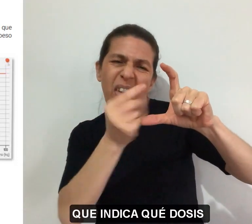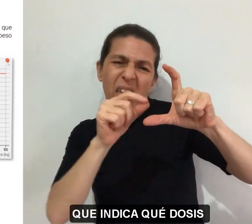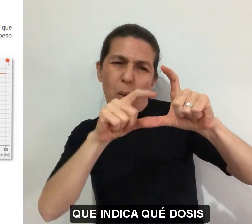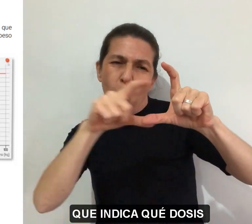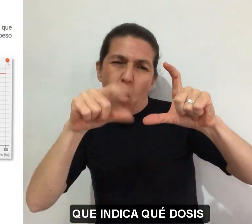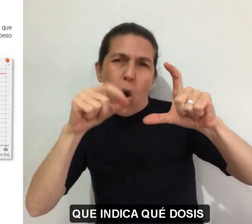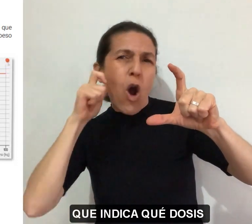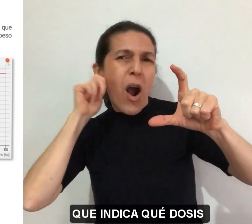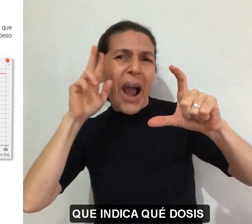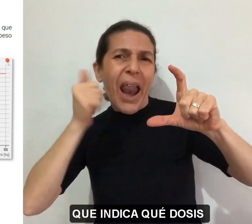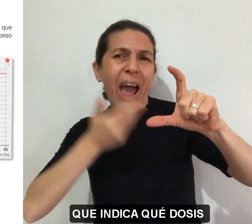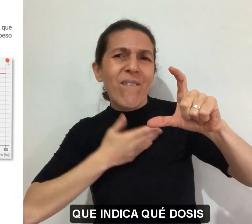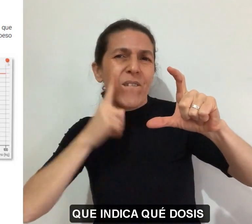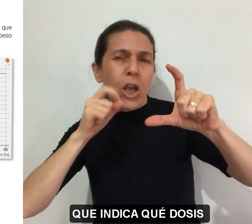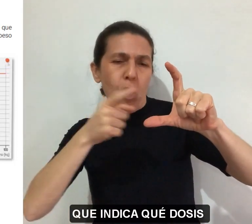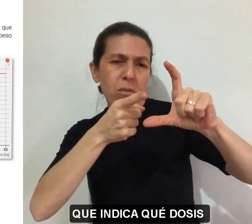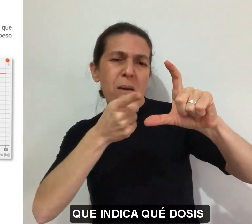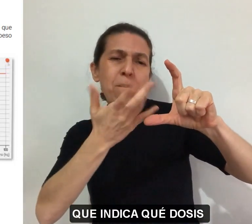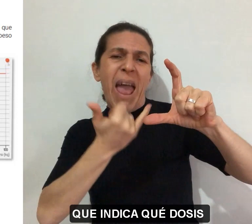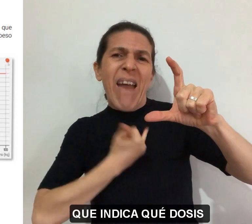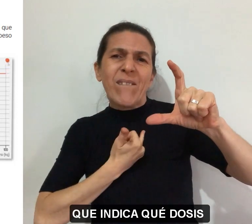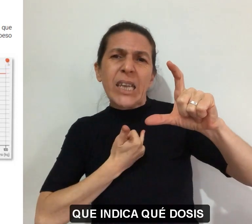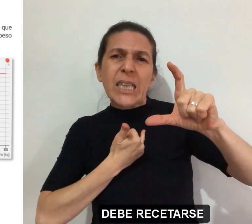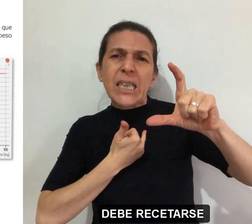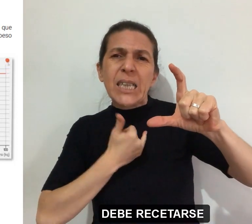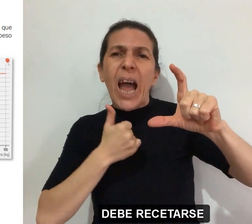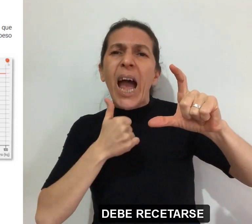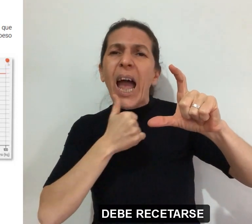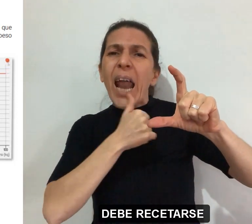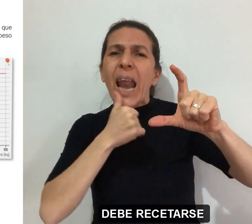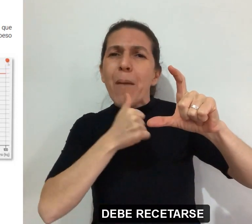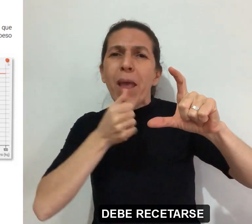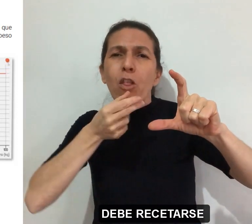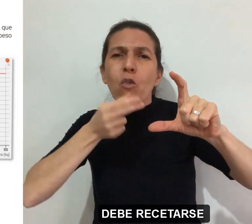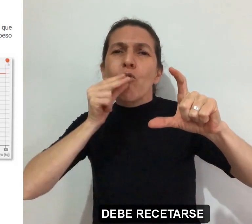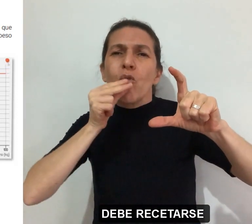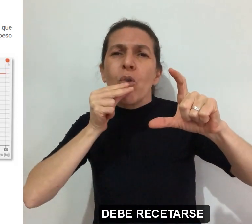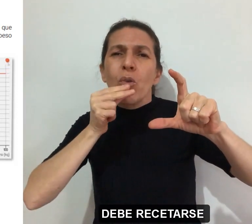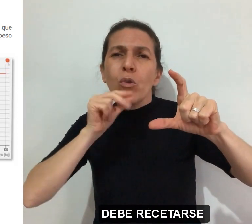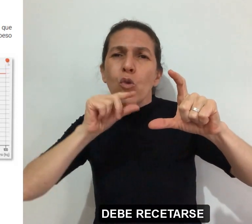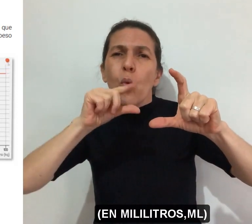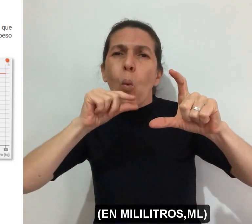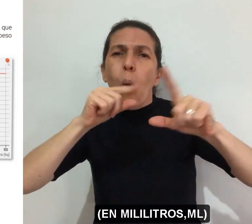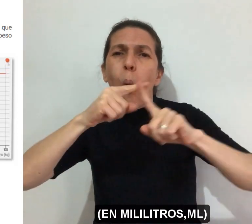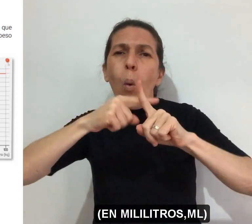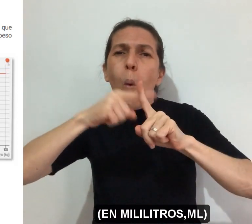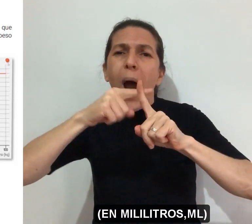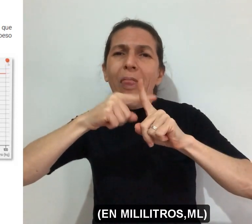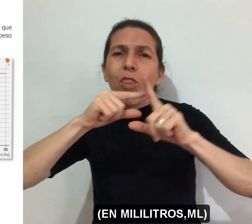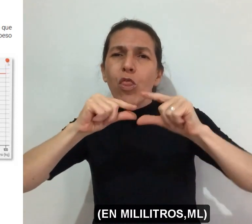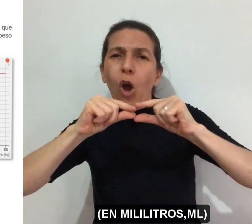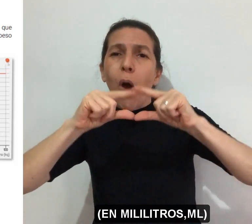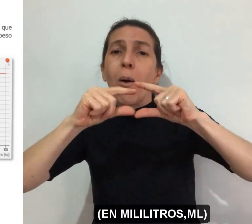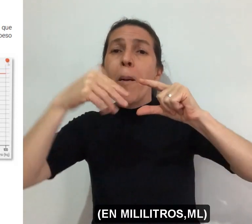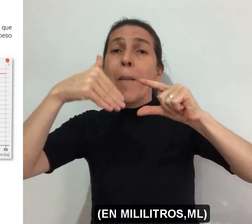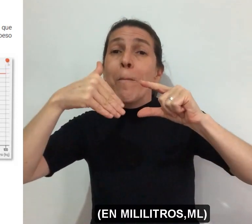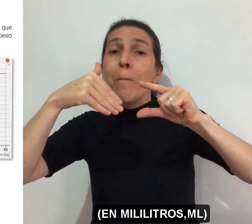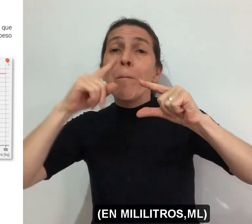gráfico que indica qué dosis debe recetarse en